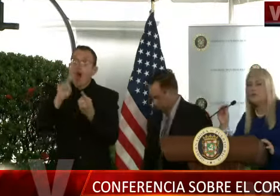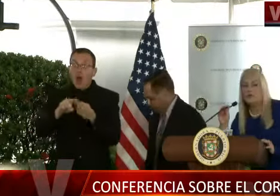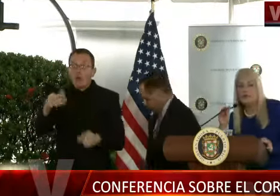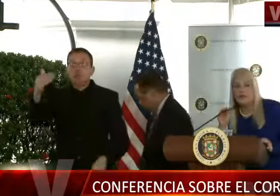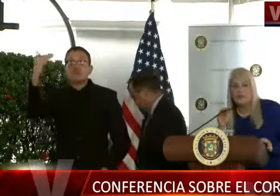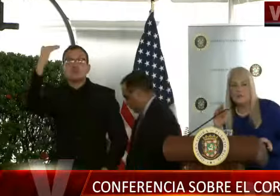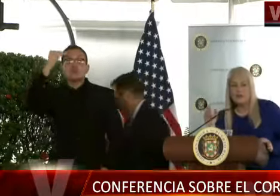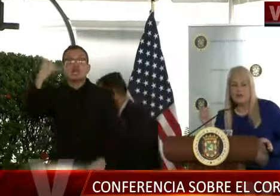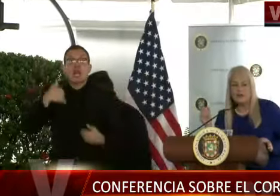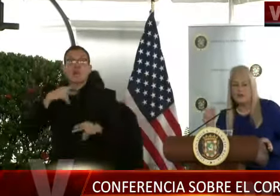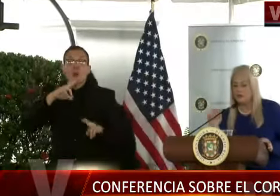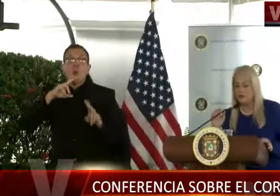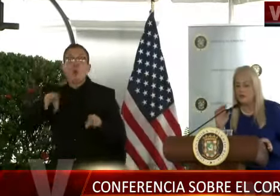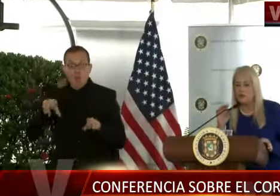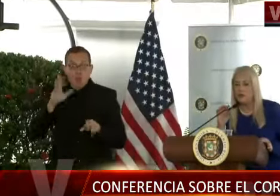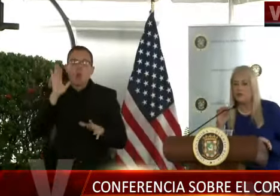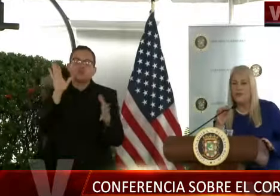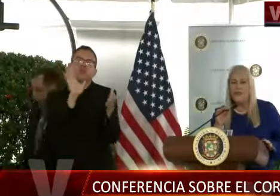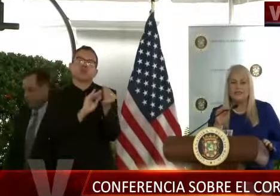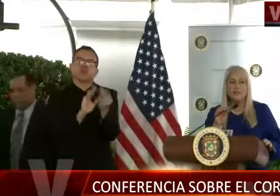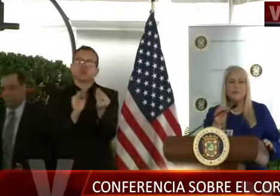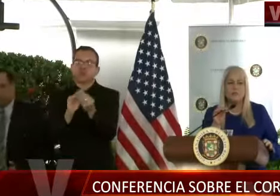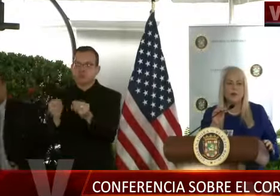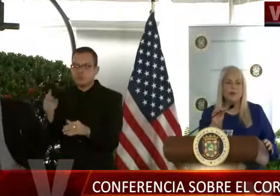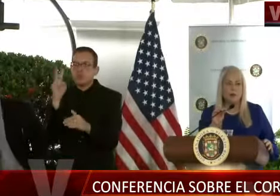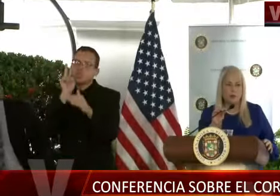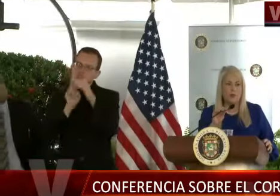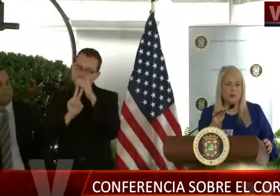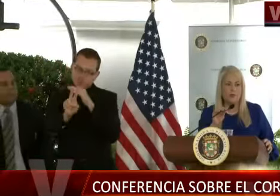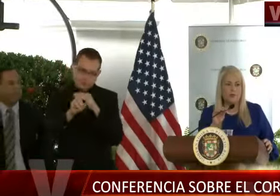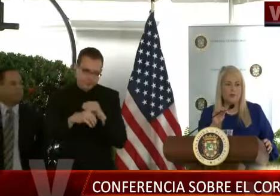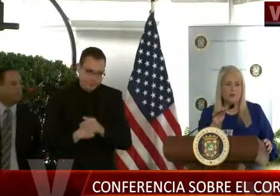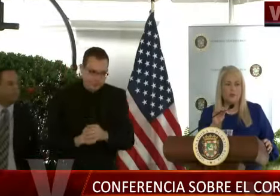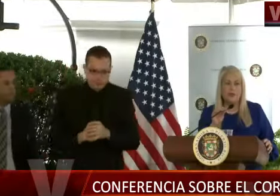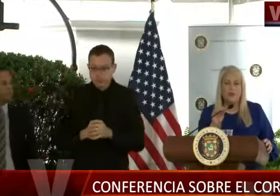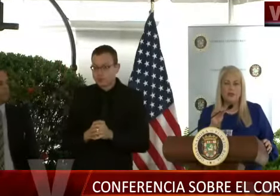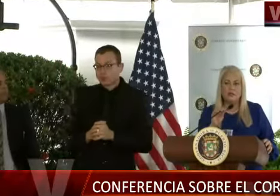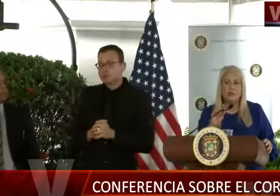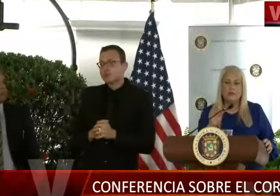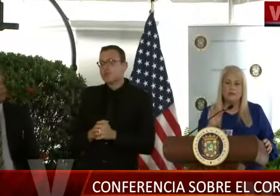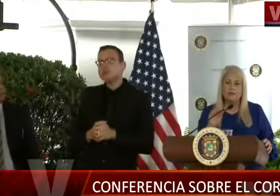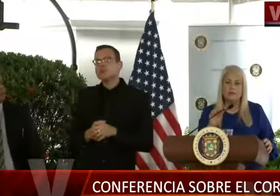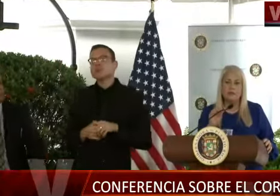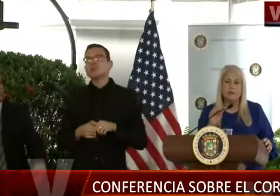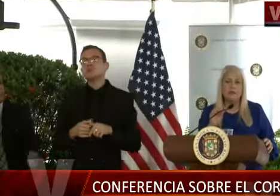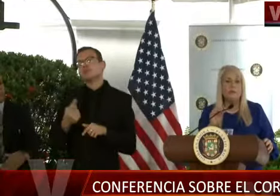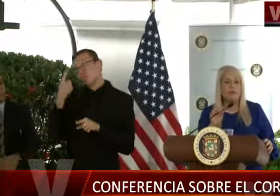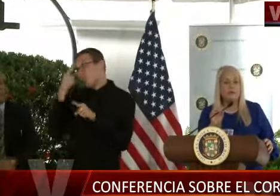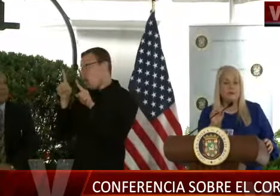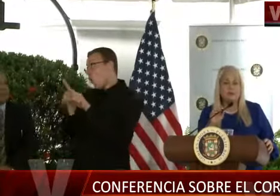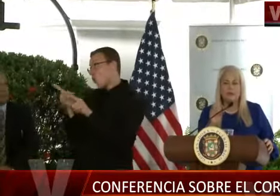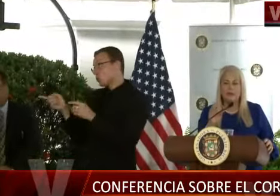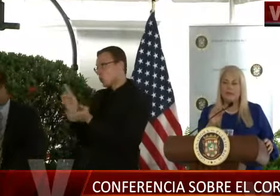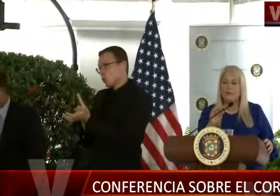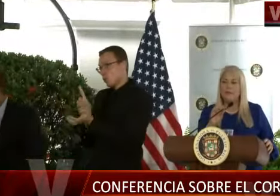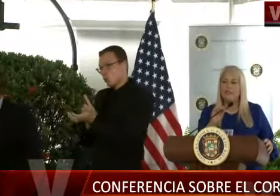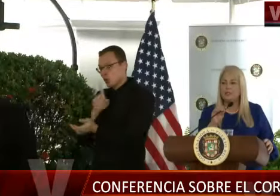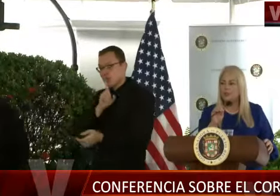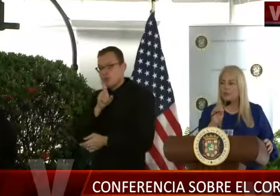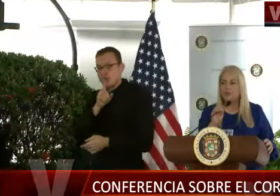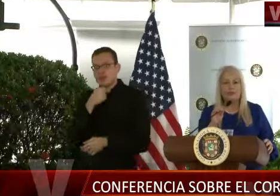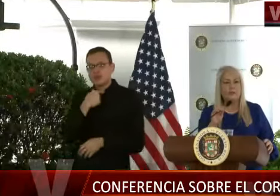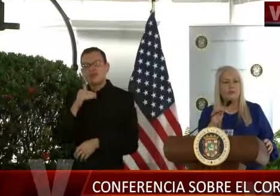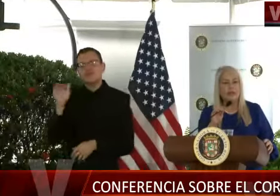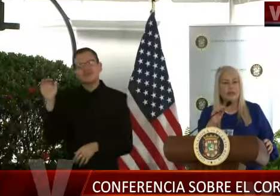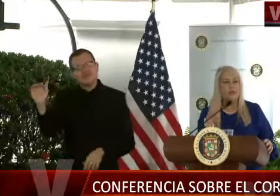Yo quiero unirme a las palabras que dijo el doctor. Hacer un llamado a los jóvenes. A veces no comprenden, ¿verdad?, la